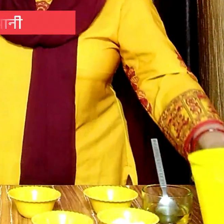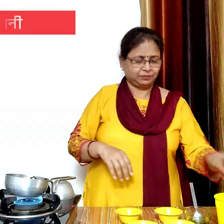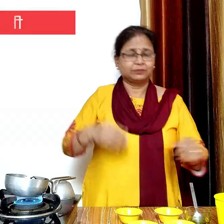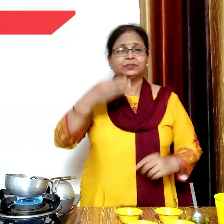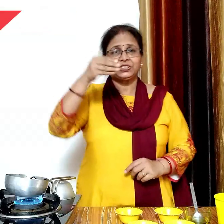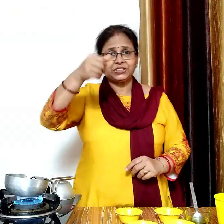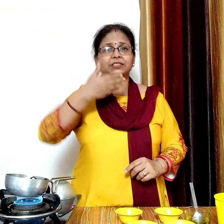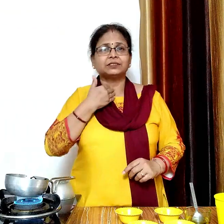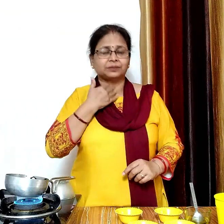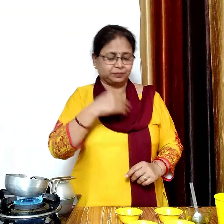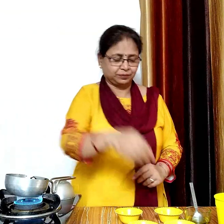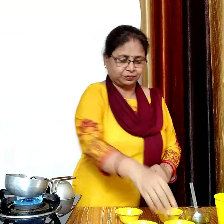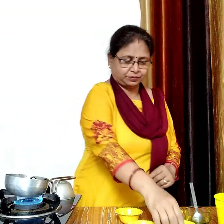और एक चमत चीज़े डालेंगे